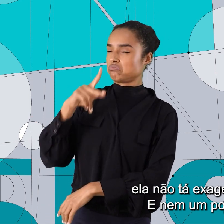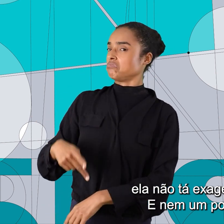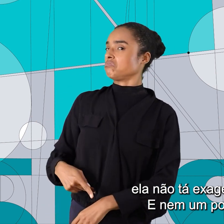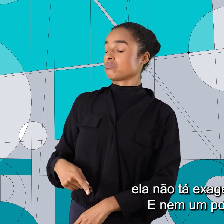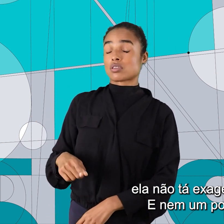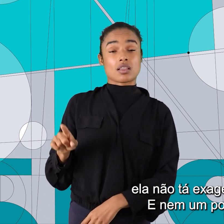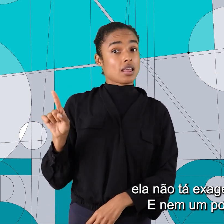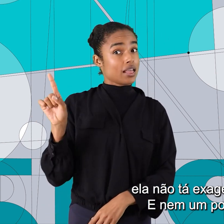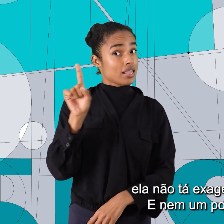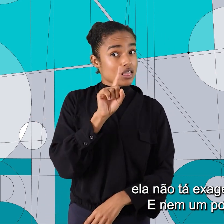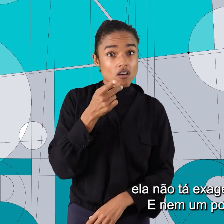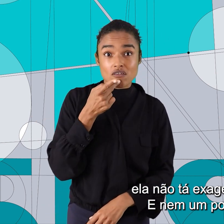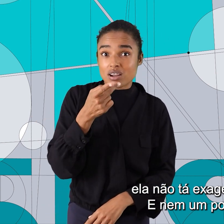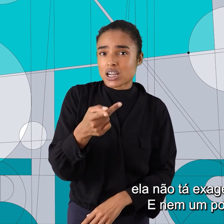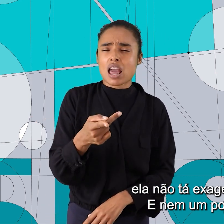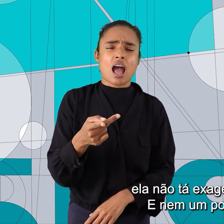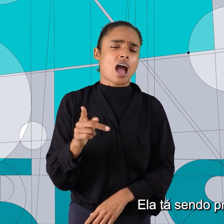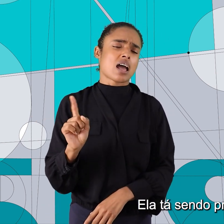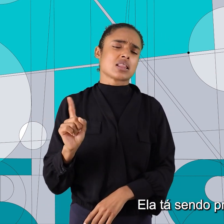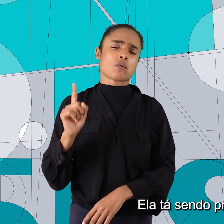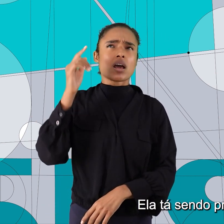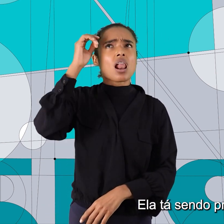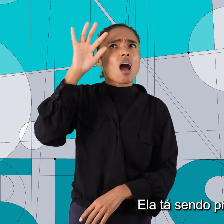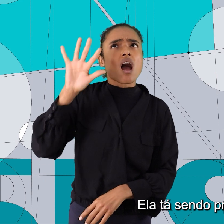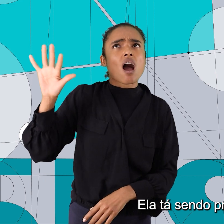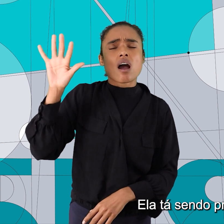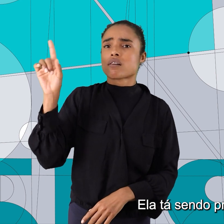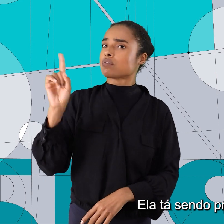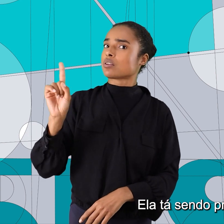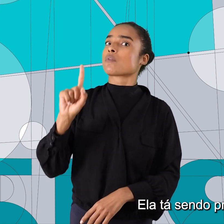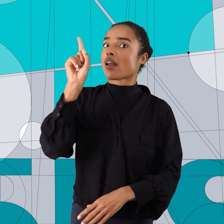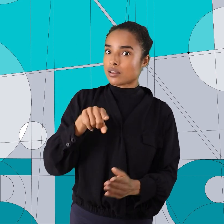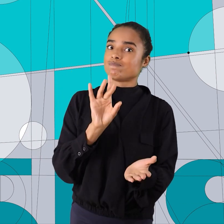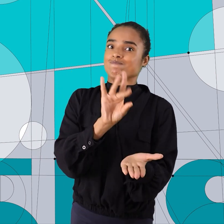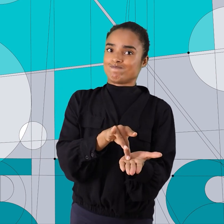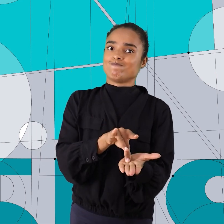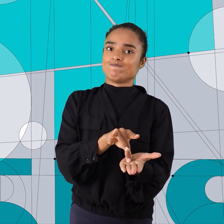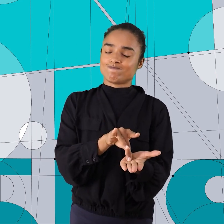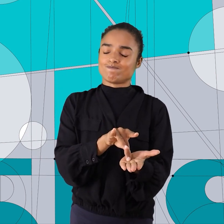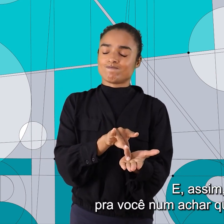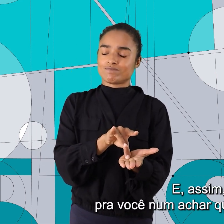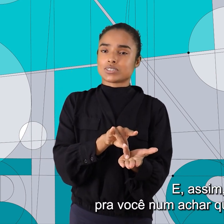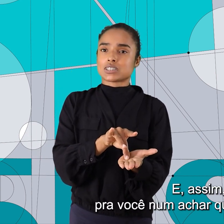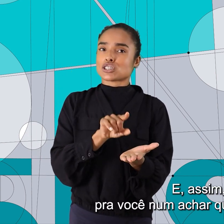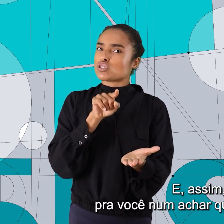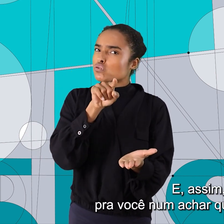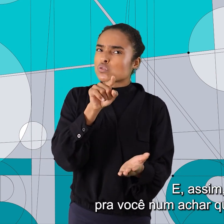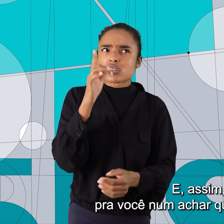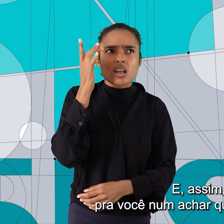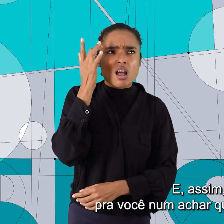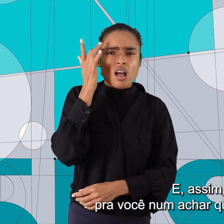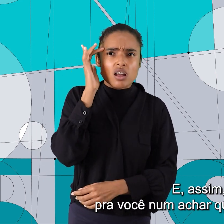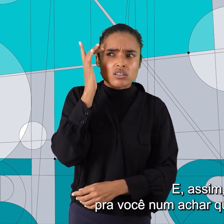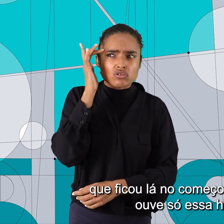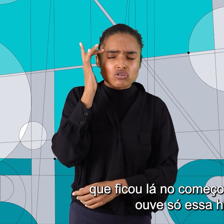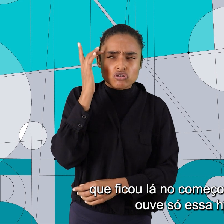exagerando. E nem um pouco. Ela está sendo precisa. E assim, para você não achar